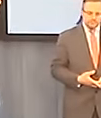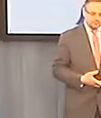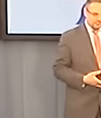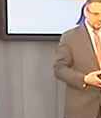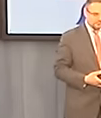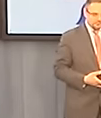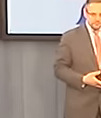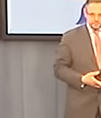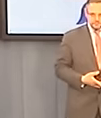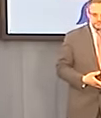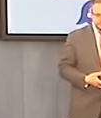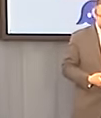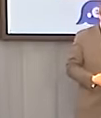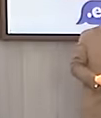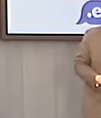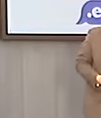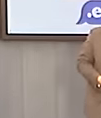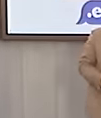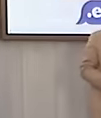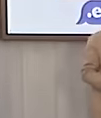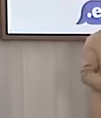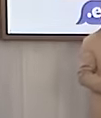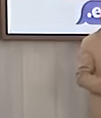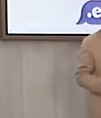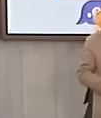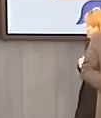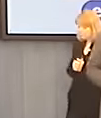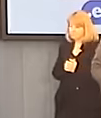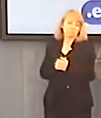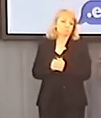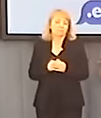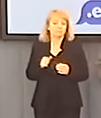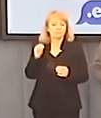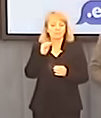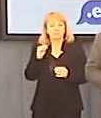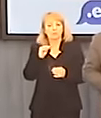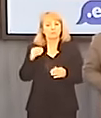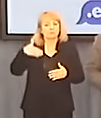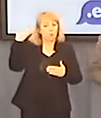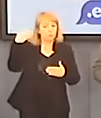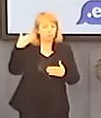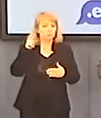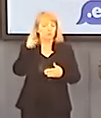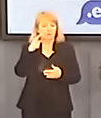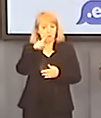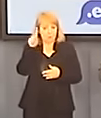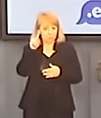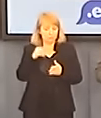na miejscu. Dziękuję. Proszę bardzo, jeszcze poseł Jacek Najder o ważnym komunikacie dla prosumentów. Szanowni Państwo,